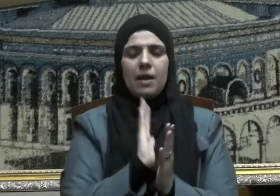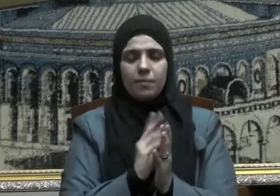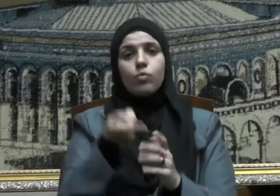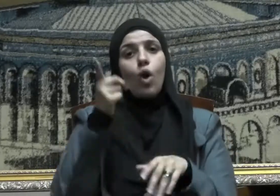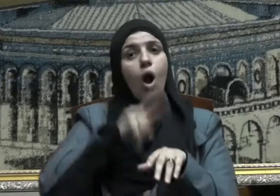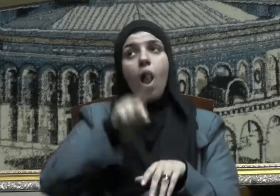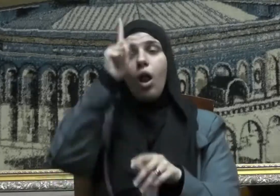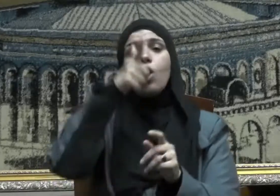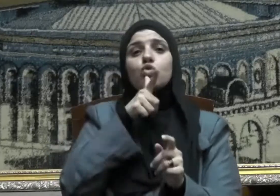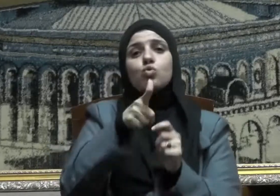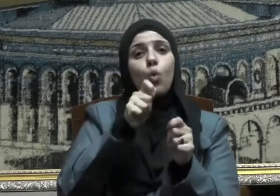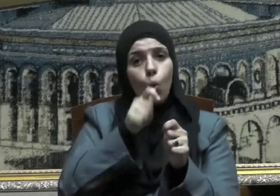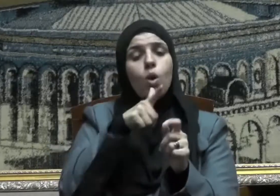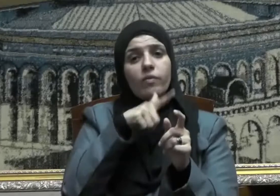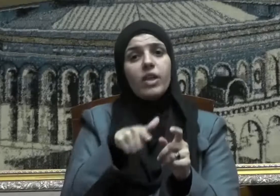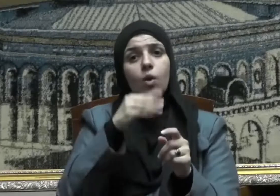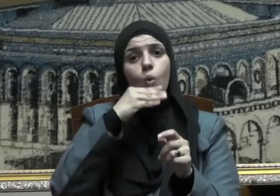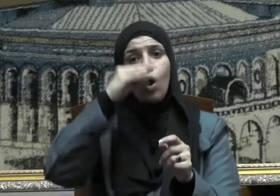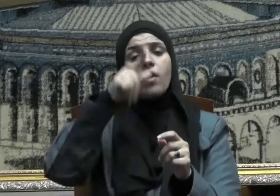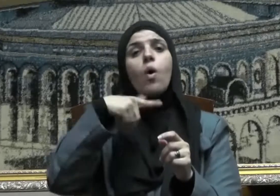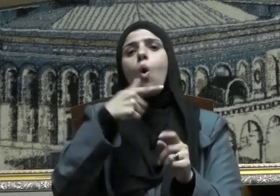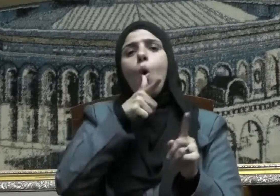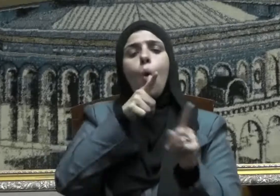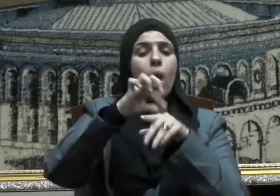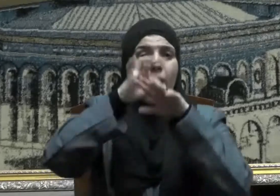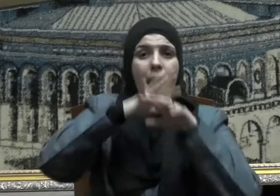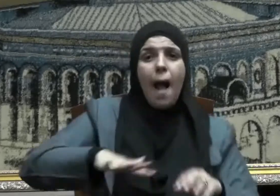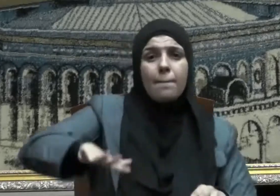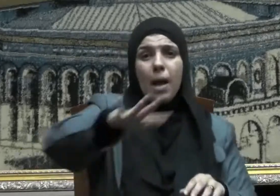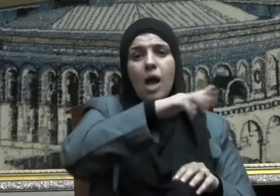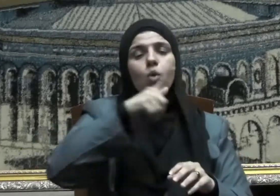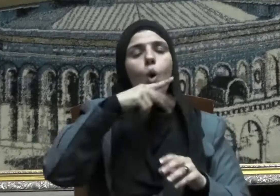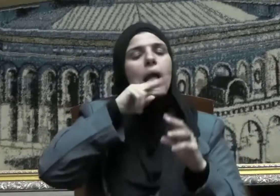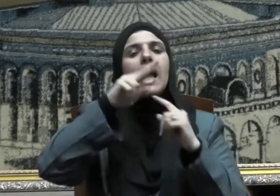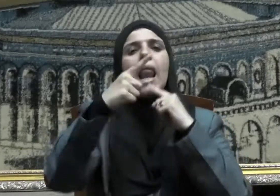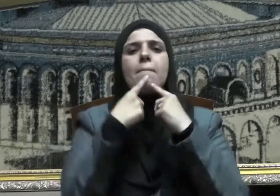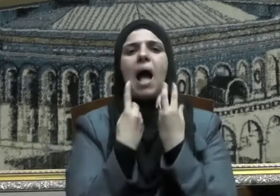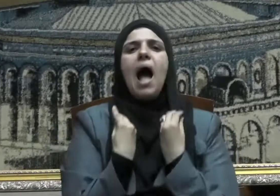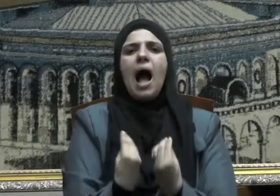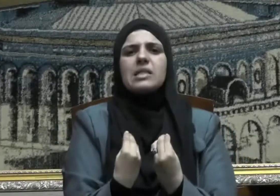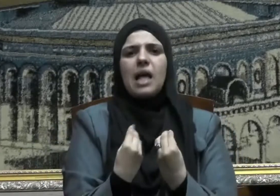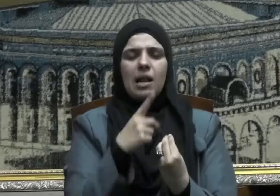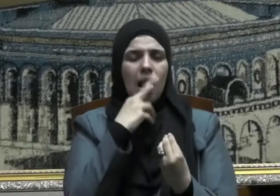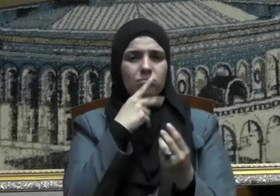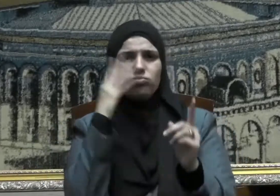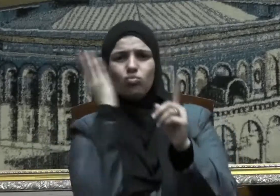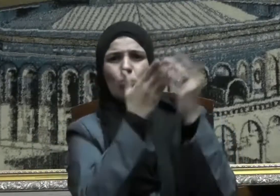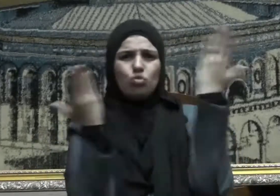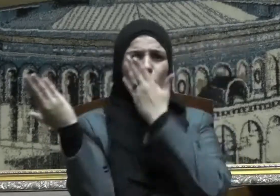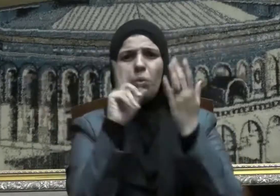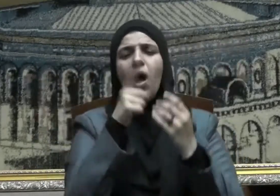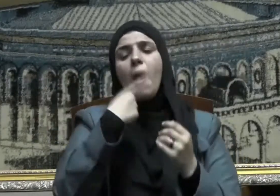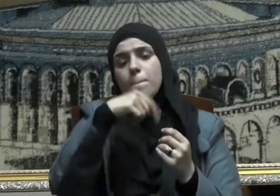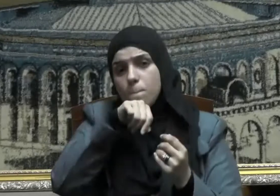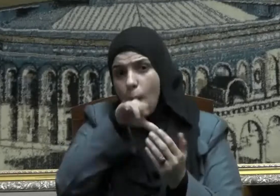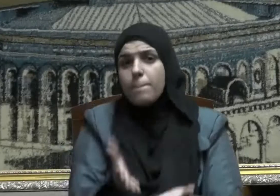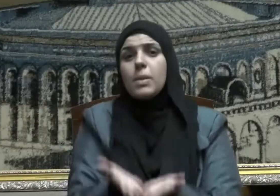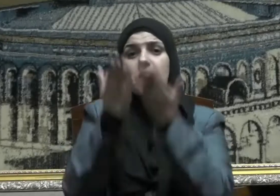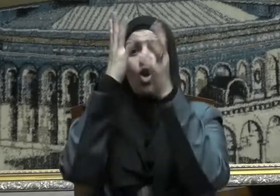ويقول سبحانه وقل لعبادي يقول التي هي أحسن ويقول نبينا